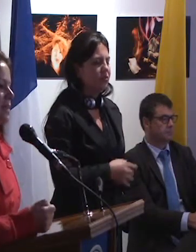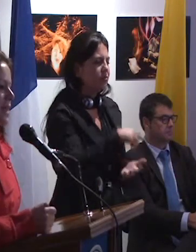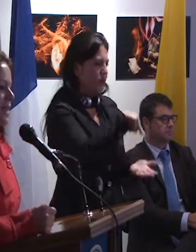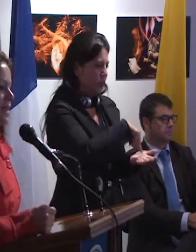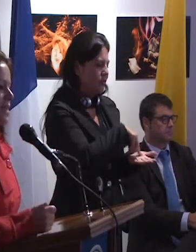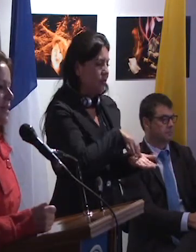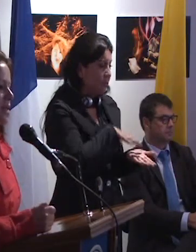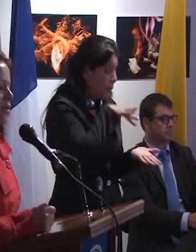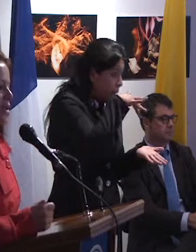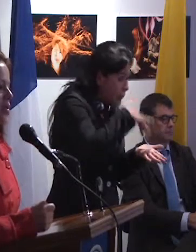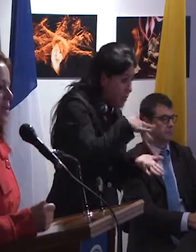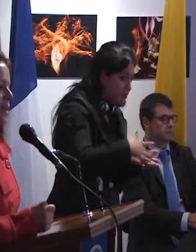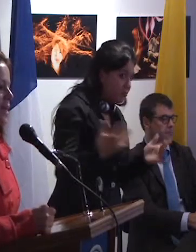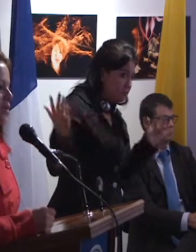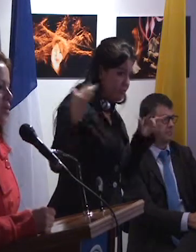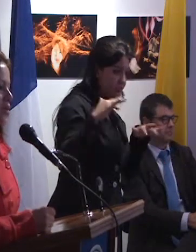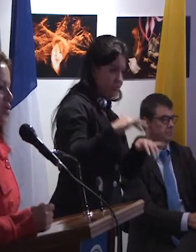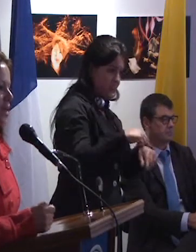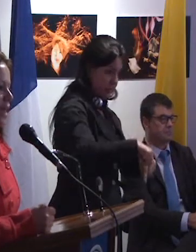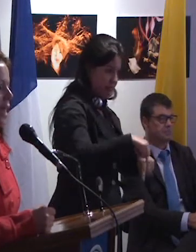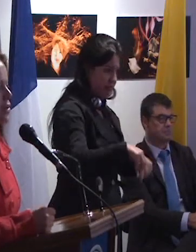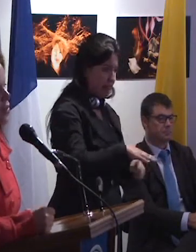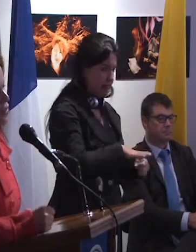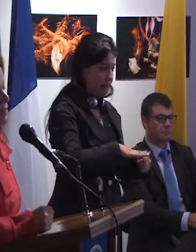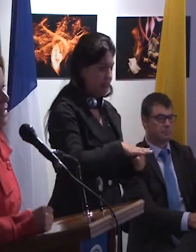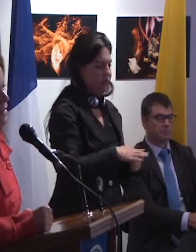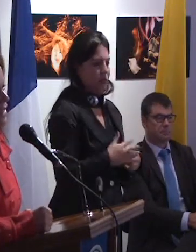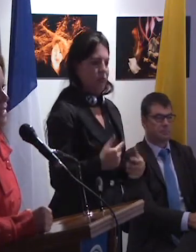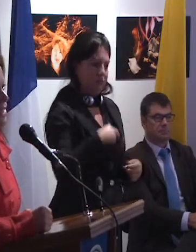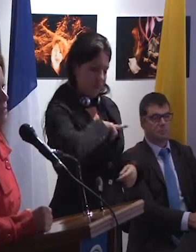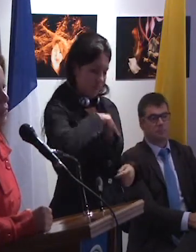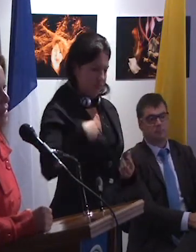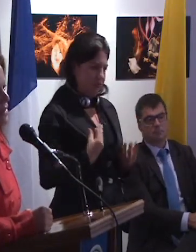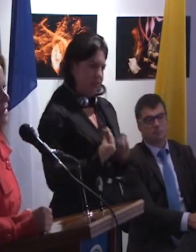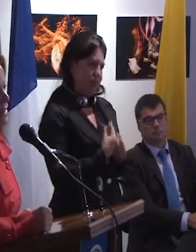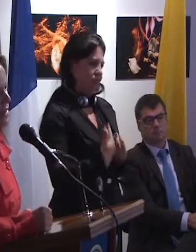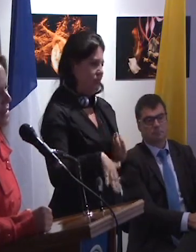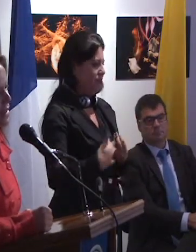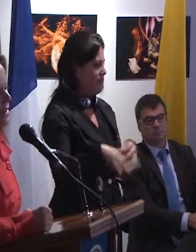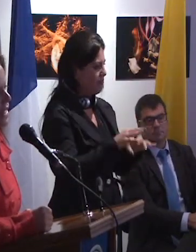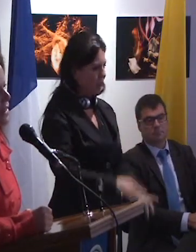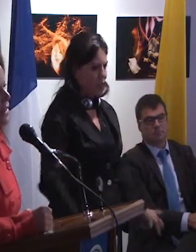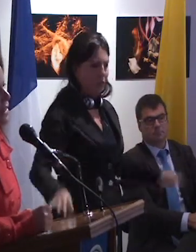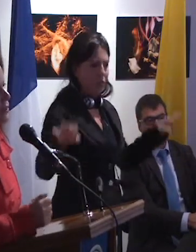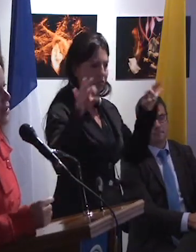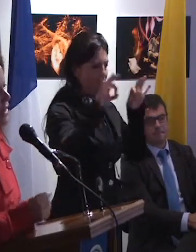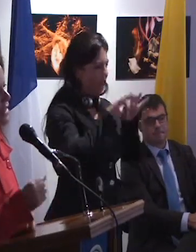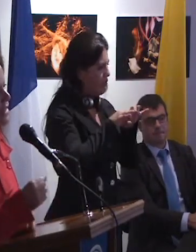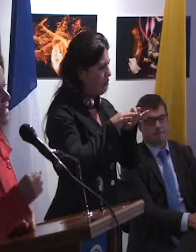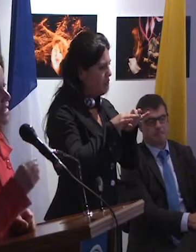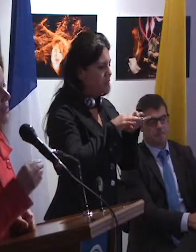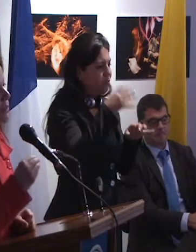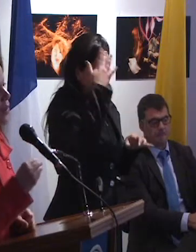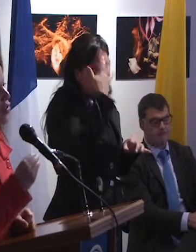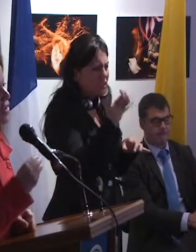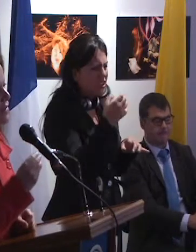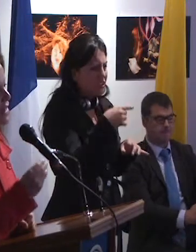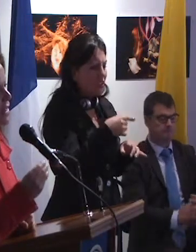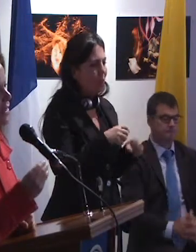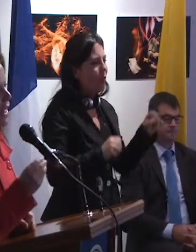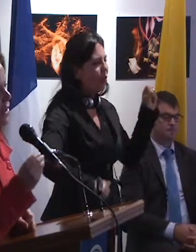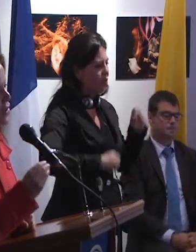participar en este evento resulta para nosotros absolutamente importante y trascendental, porque es darle la